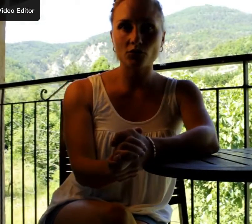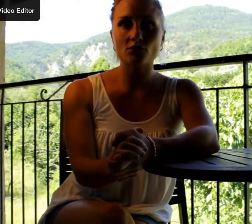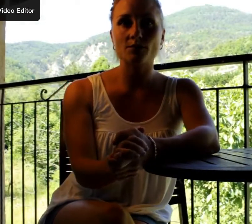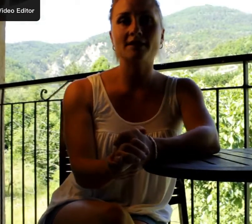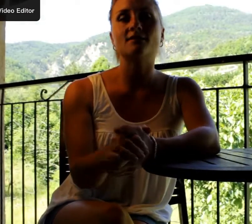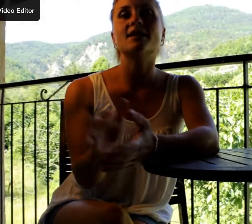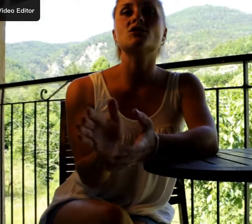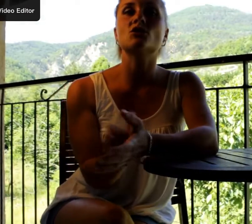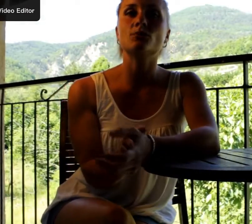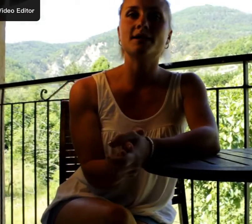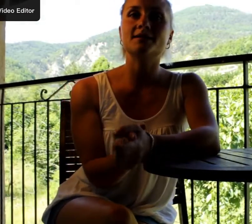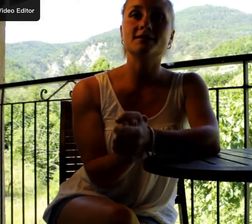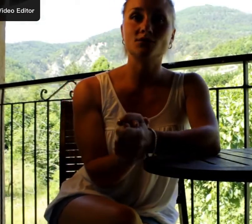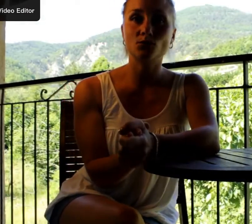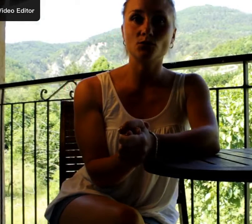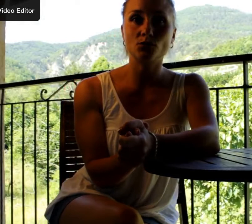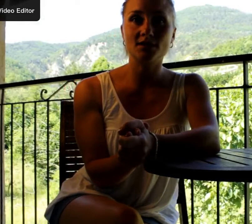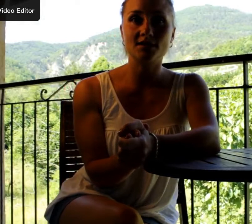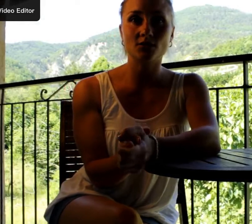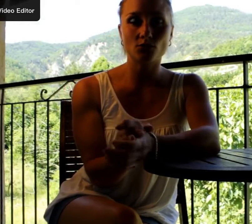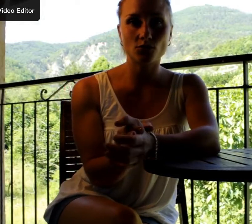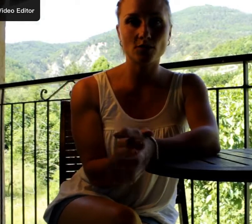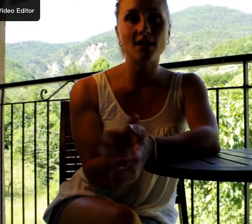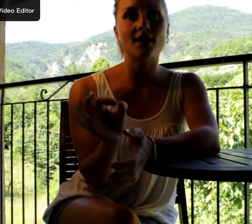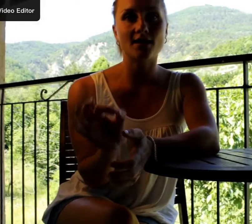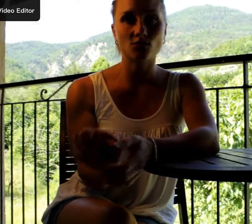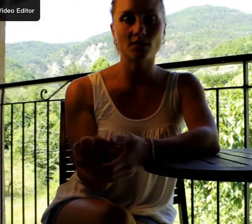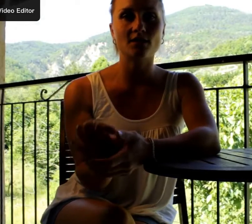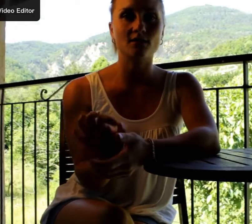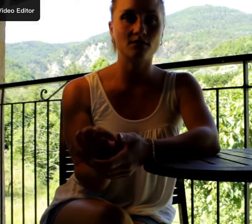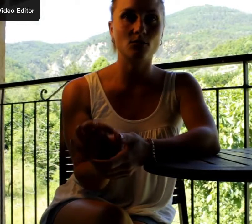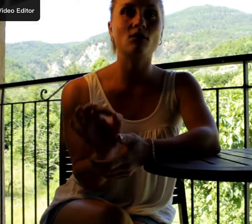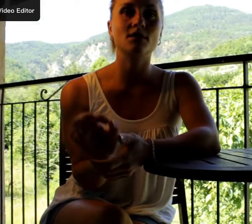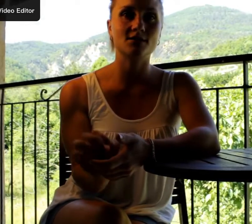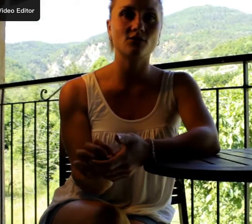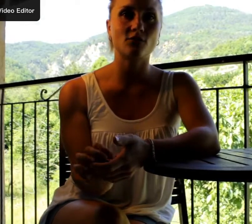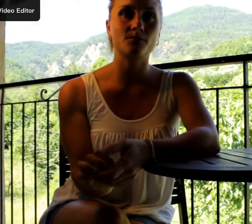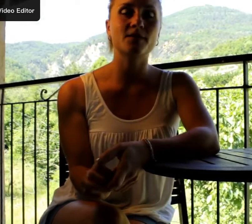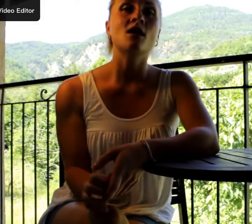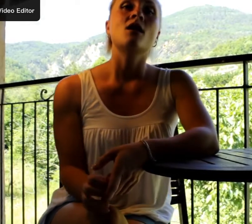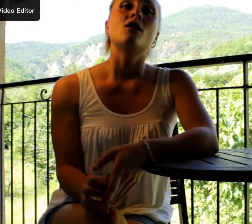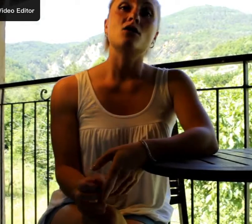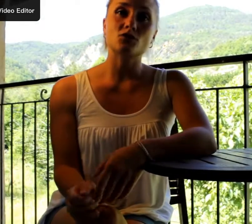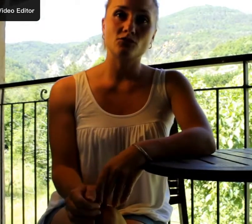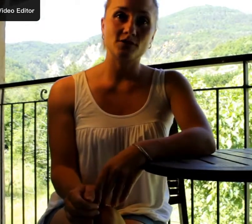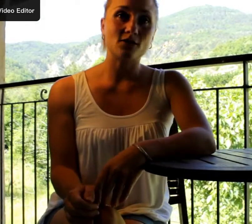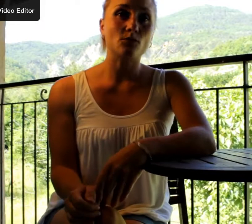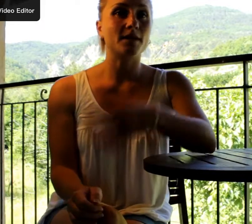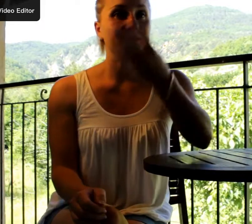transmettre car j'ai remarqué dans mon quotidien que cela rassurait grandement les enfants. Lorsque vous accompagnez